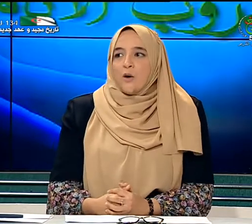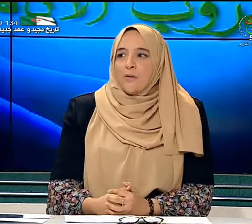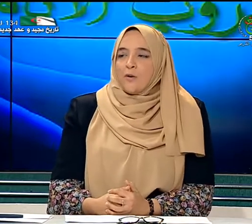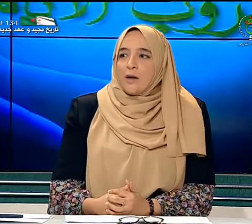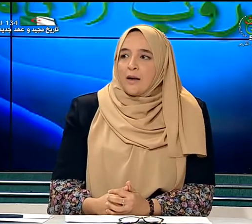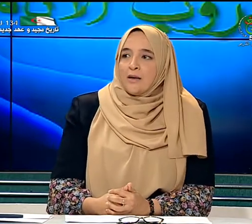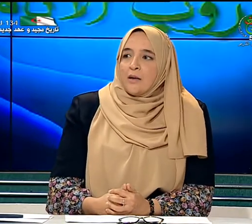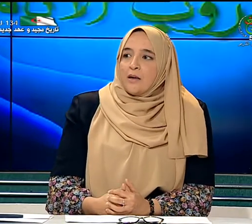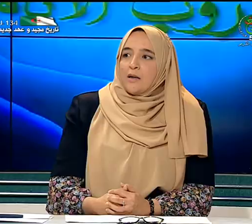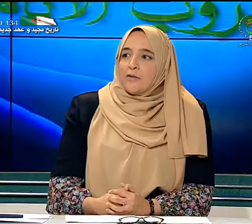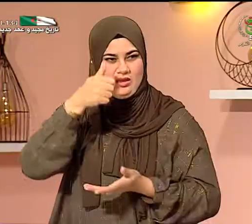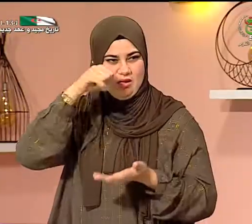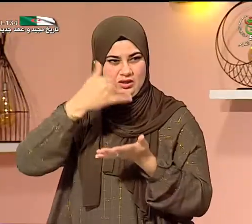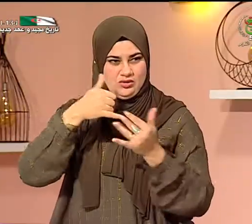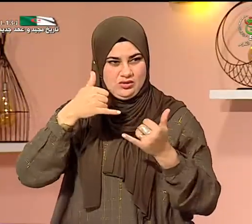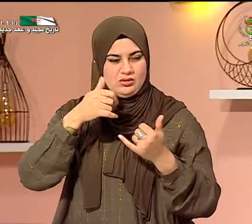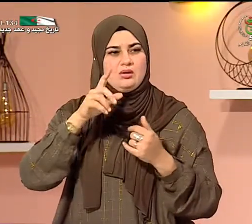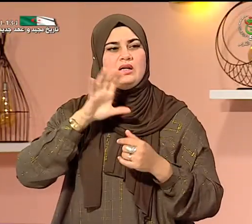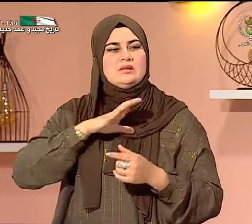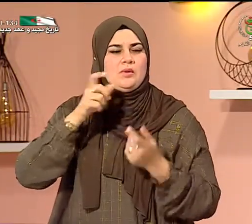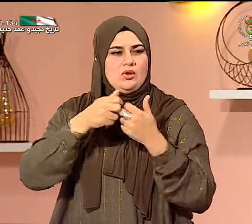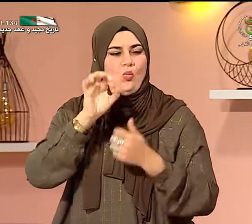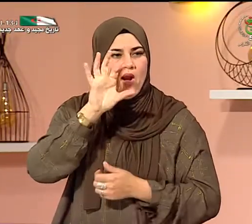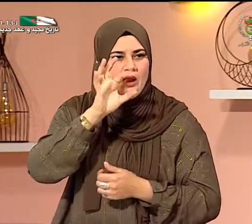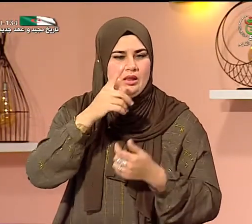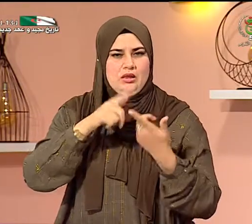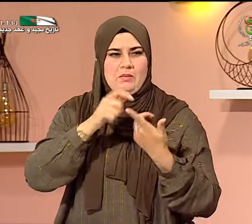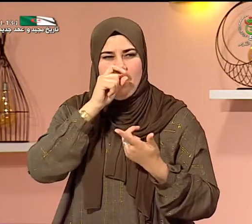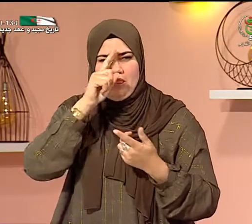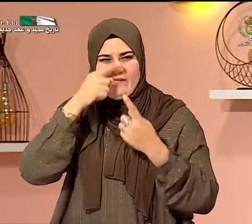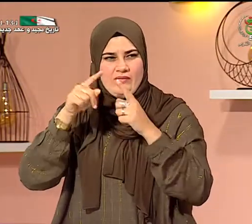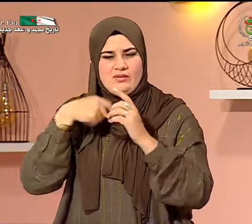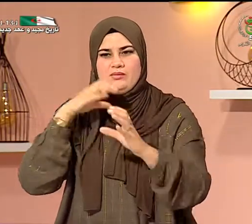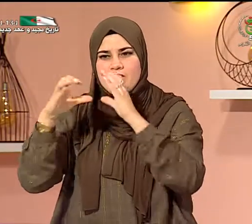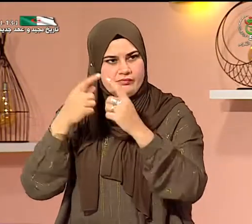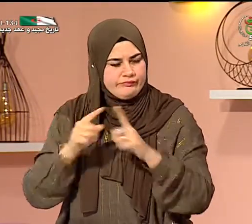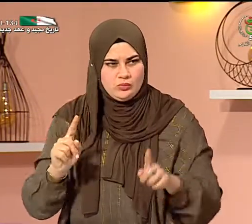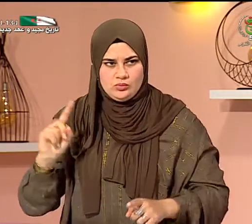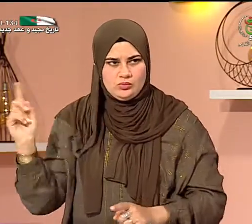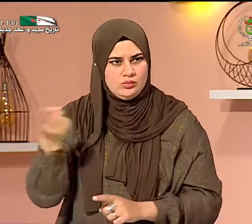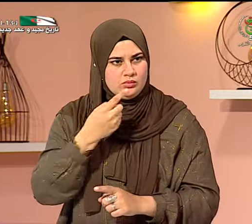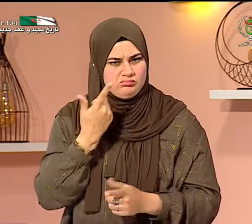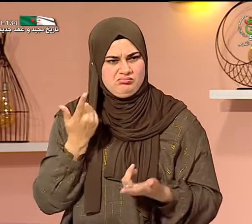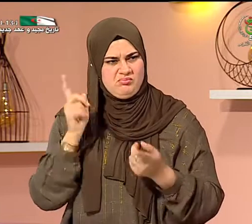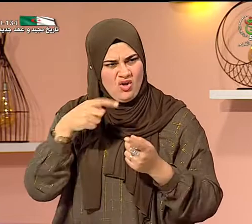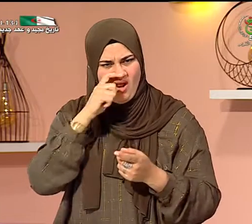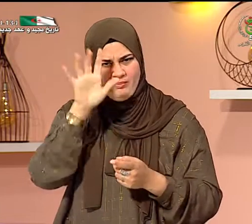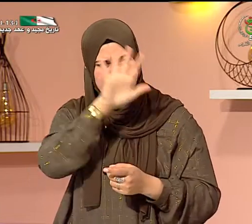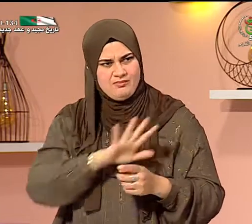أوافقها الرأي فالمدرسة التي كنت فيها في الجزائر مثلا هناك لغات مدارس أخرى في